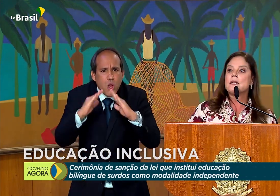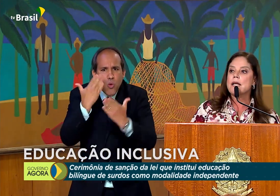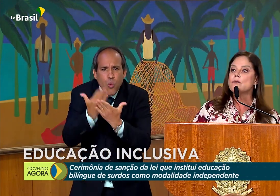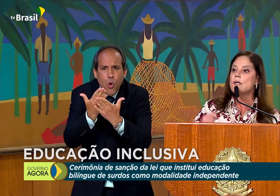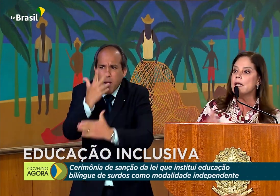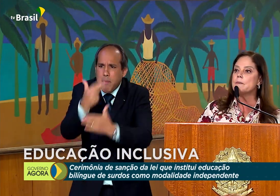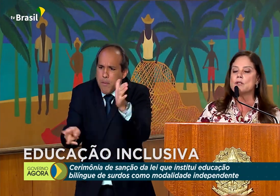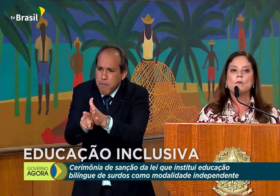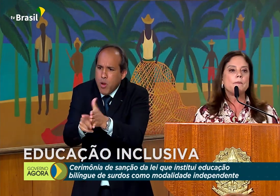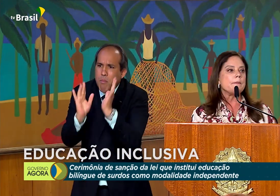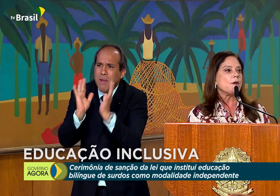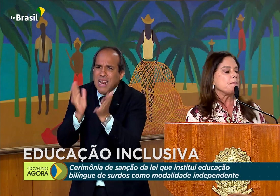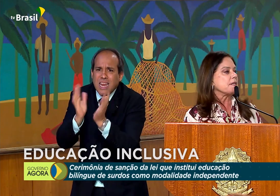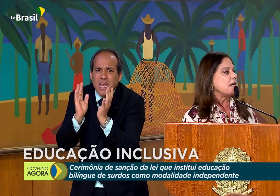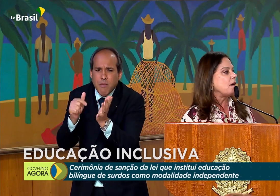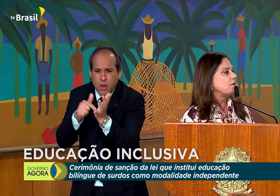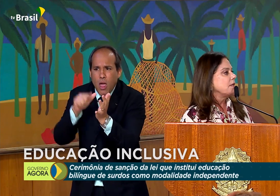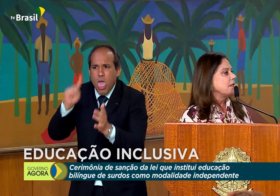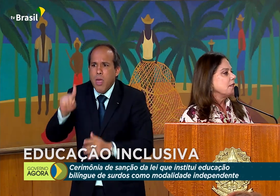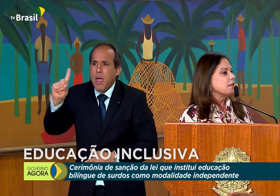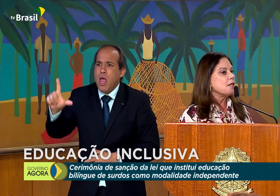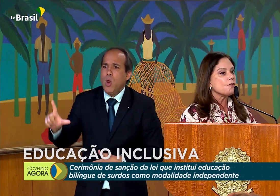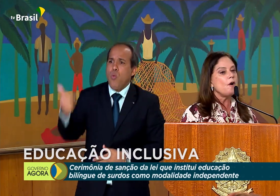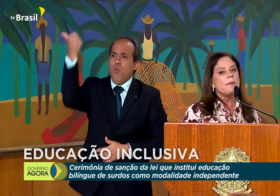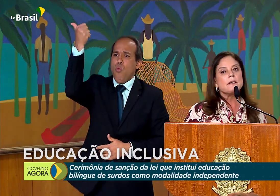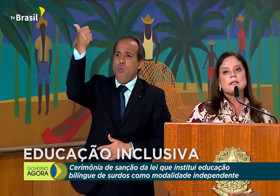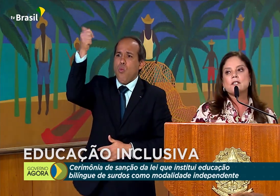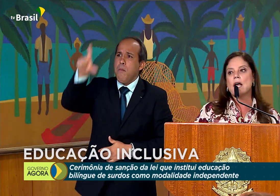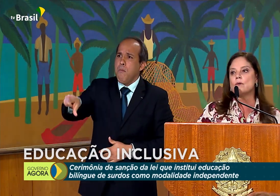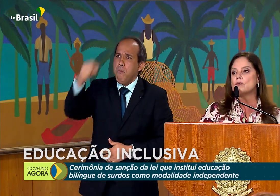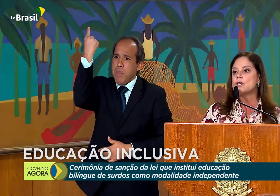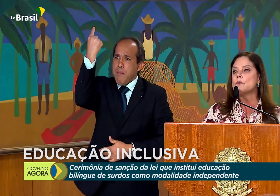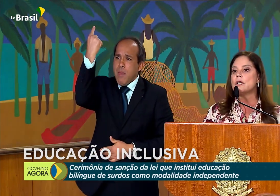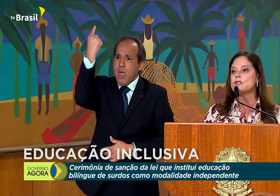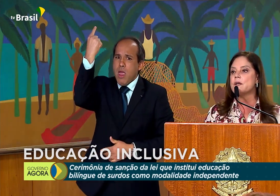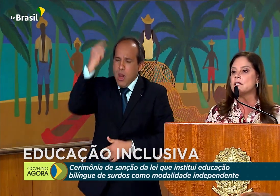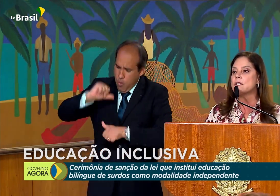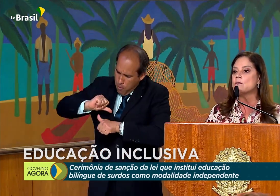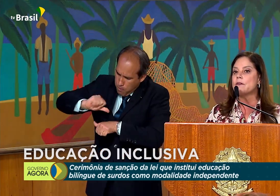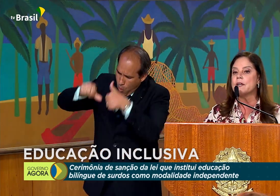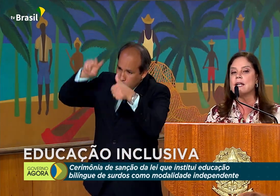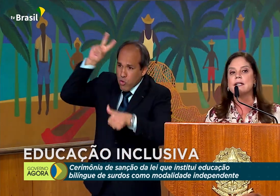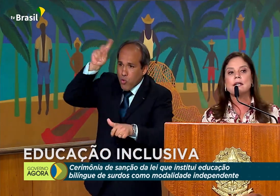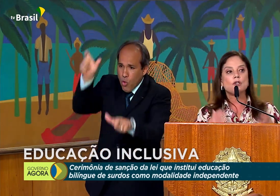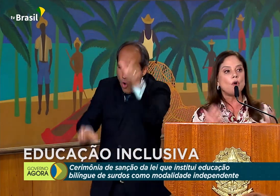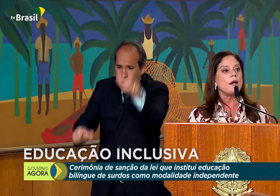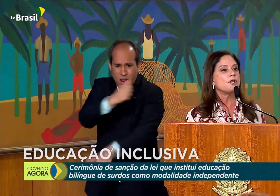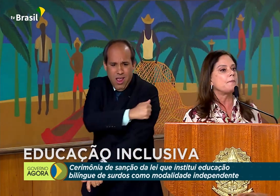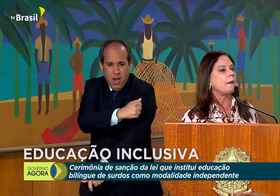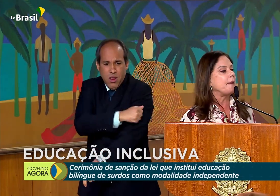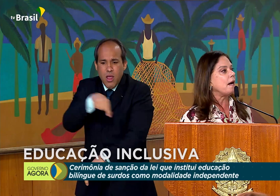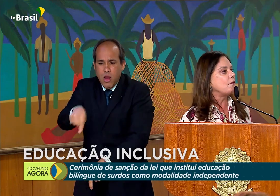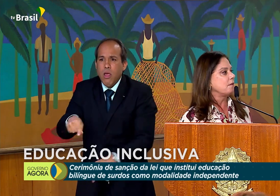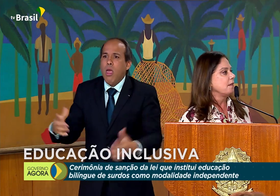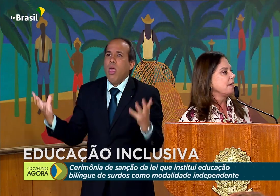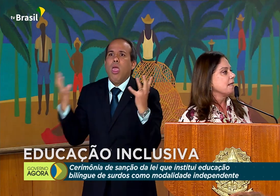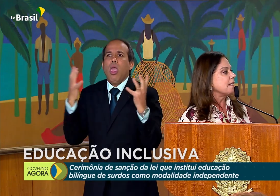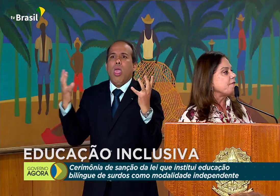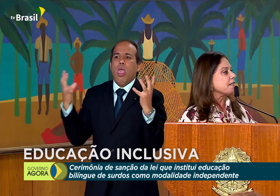tendo libras como a primeira opção, transformando esses alunos que muitas vezes estão na verdadeira torre de Babel, sem